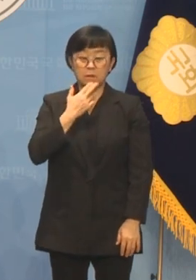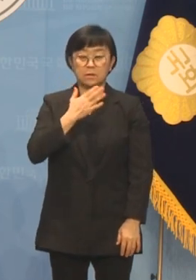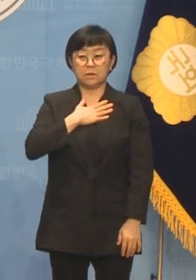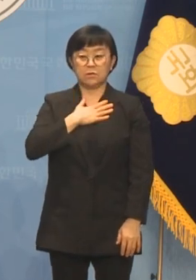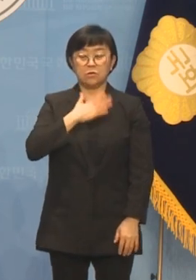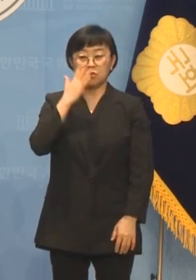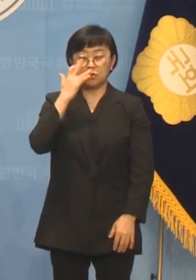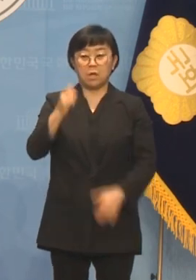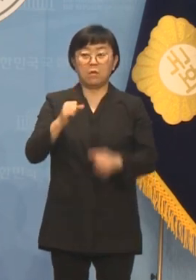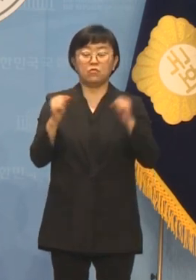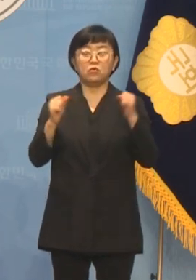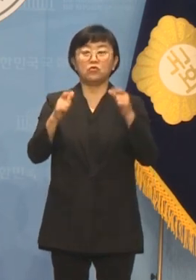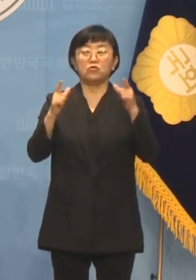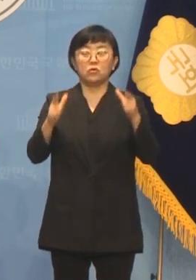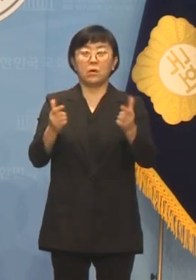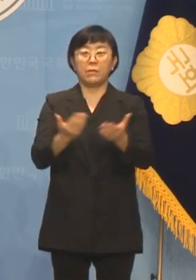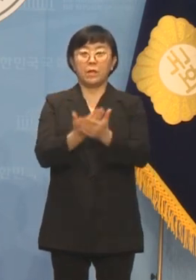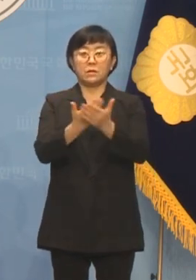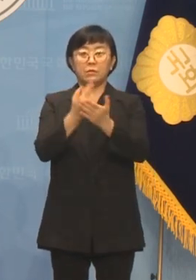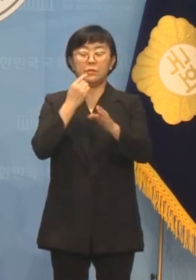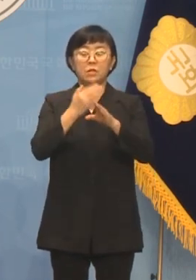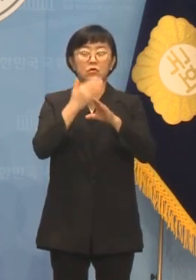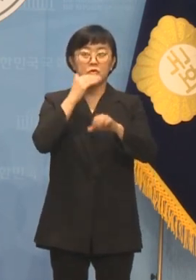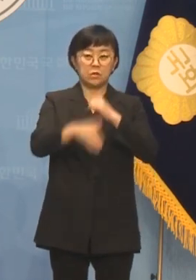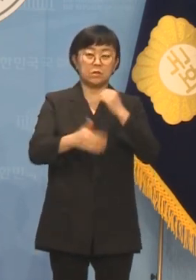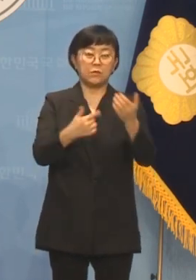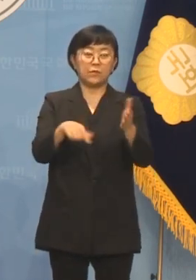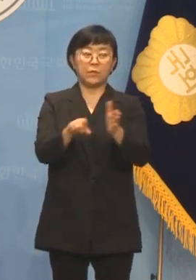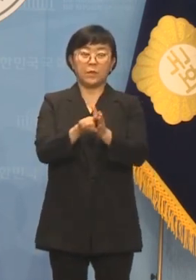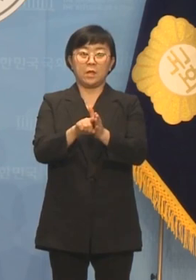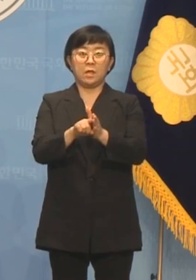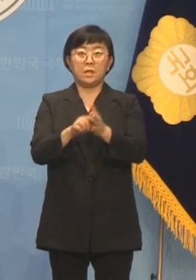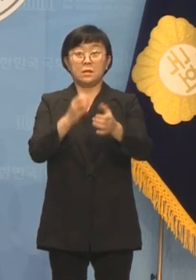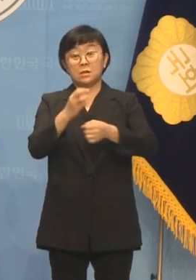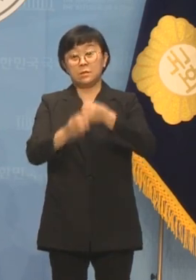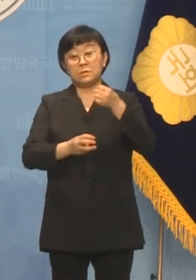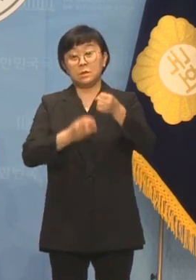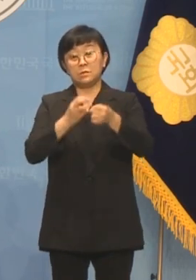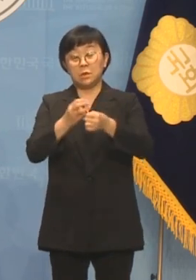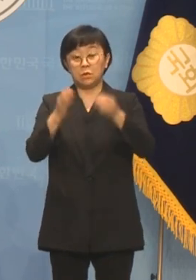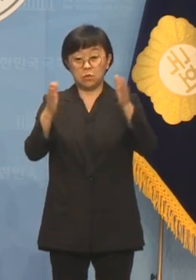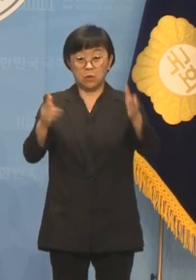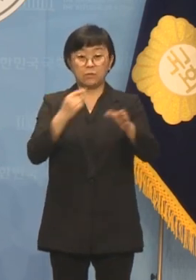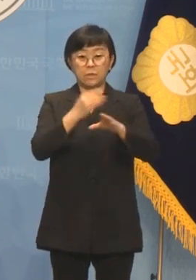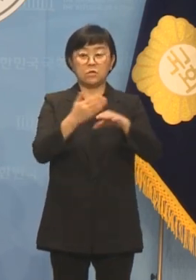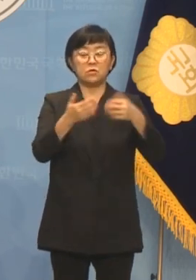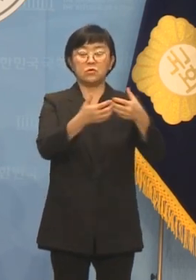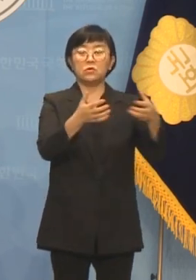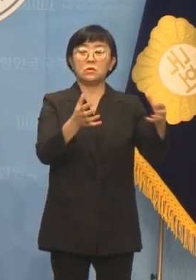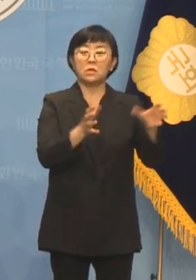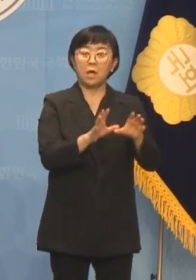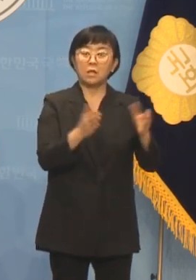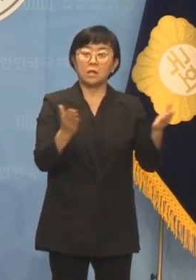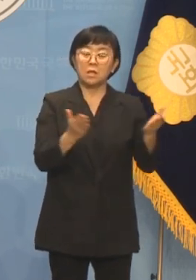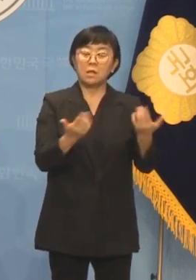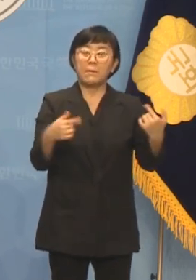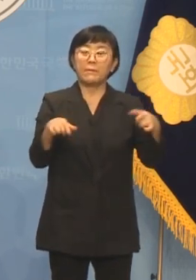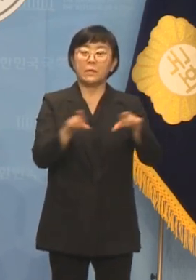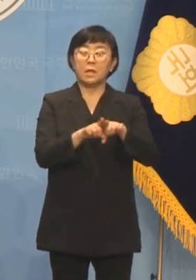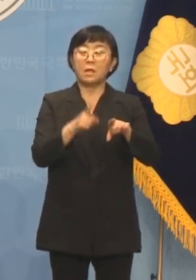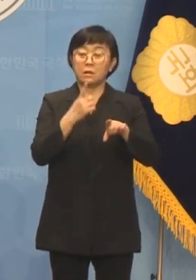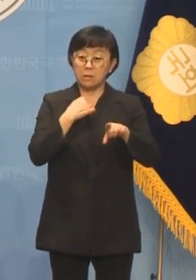울산 북구의 벌점과 민주주의를 위해 지난 30년간 민주당에서 저와 함께